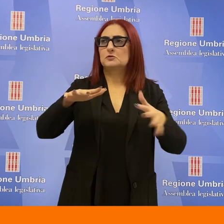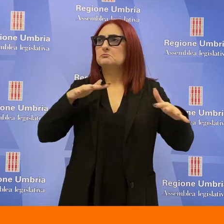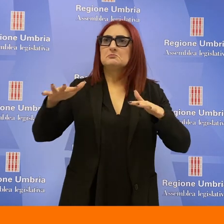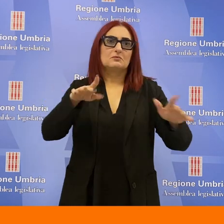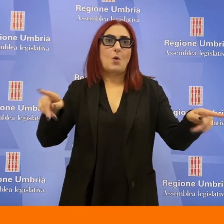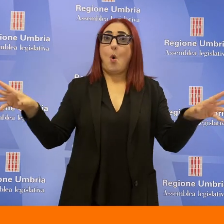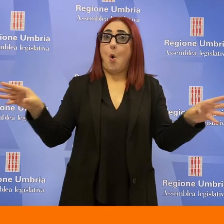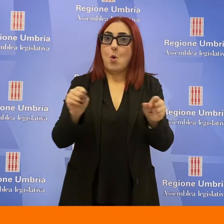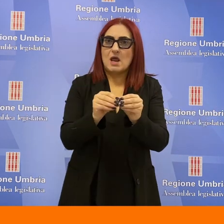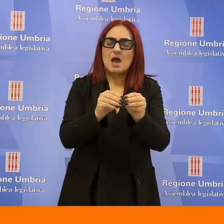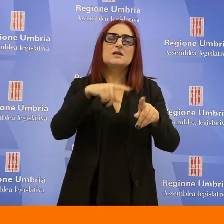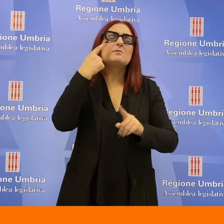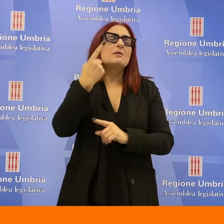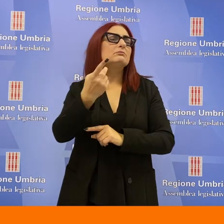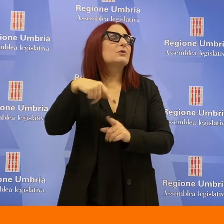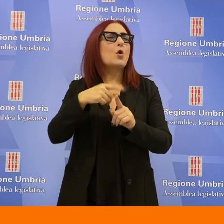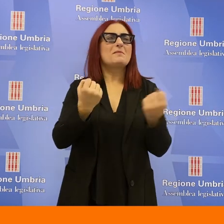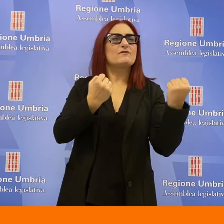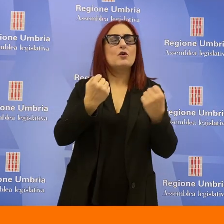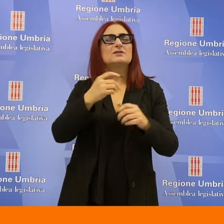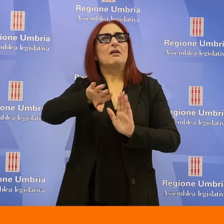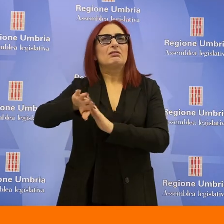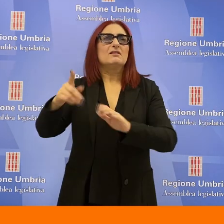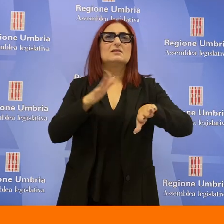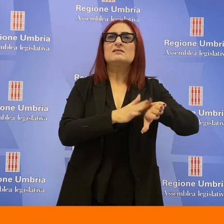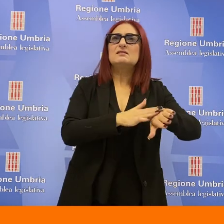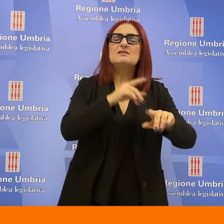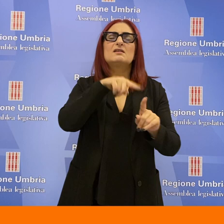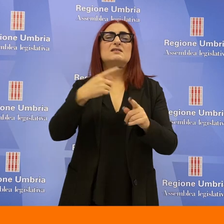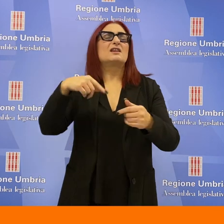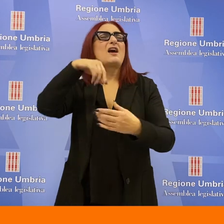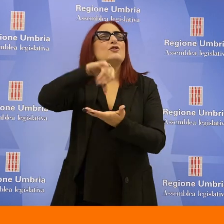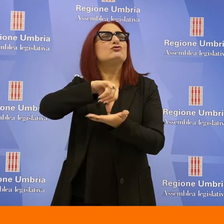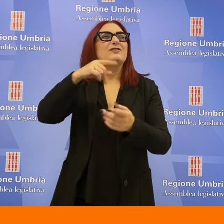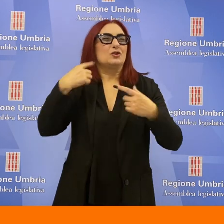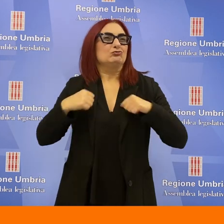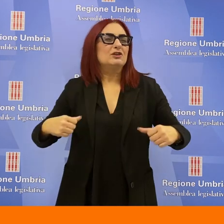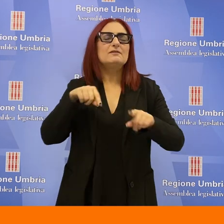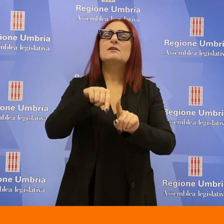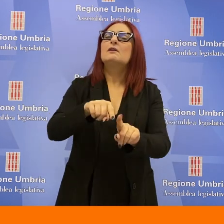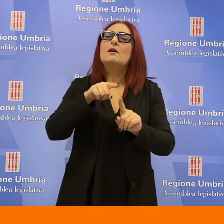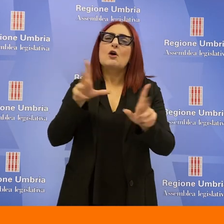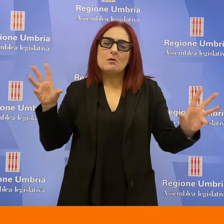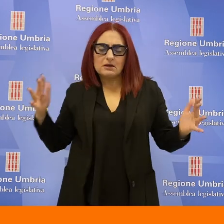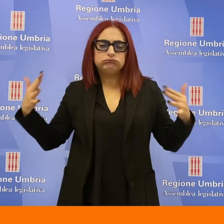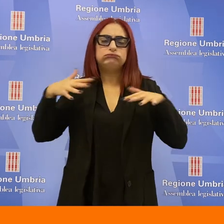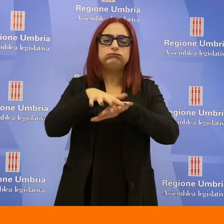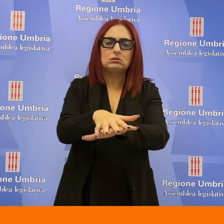sostanzialmente unanime, dove le forze di centrodestra, di centrosinistra e civiche sono riuscite a convergere su un testo